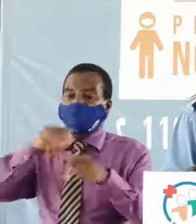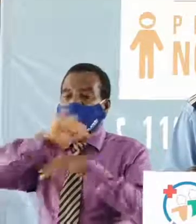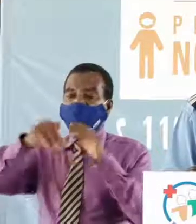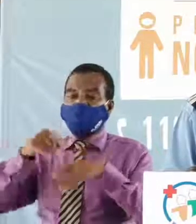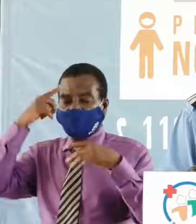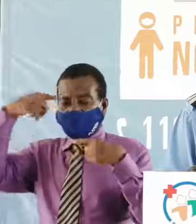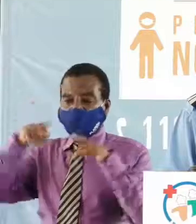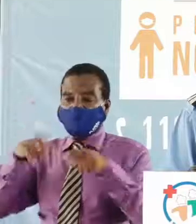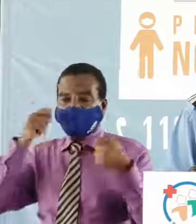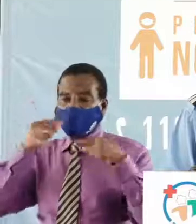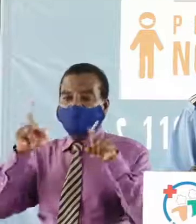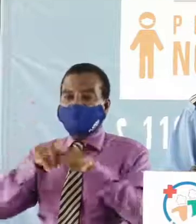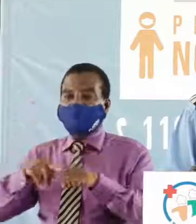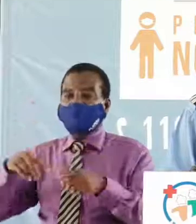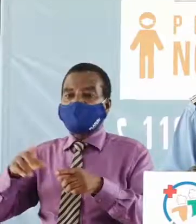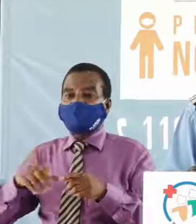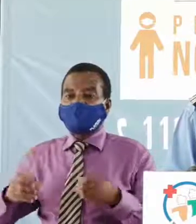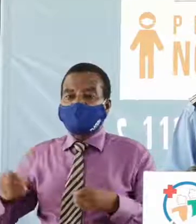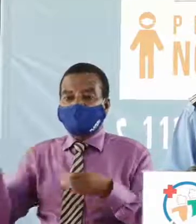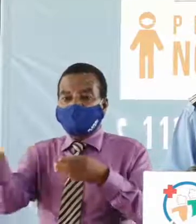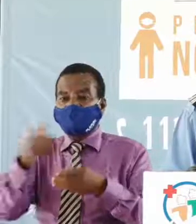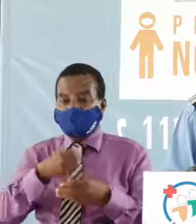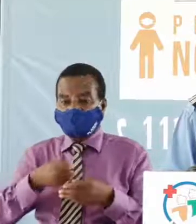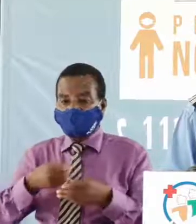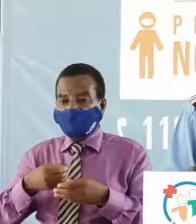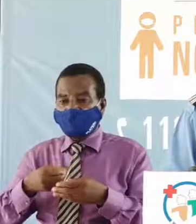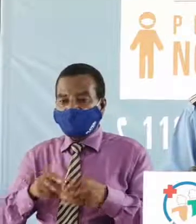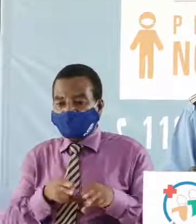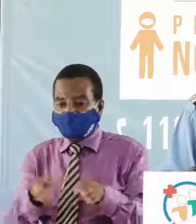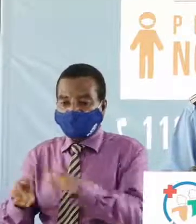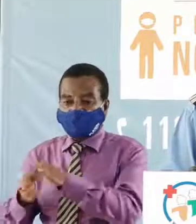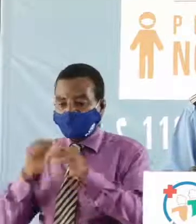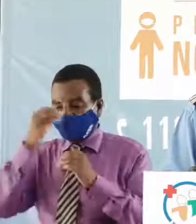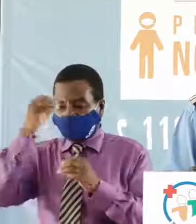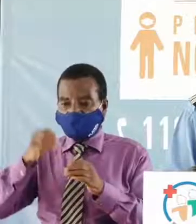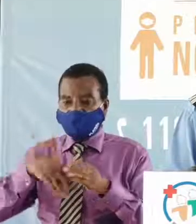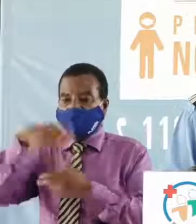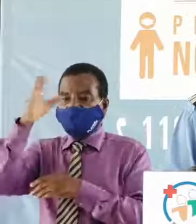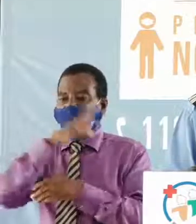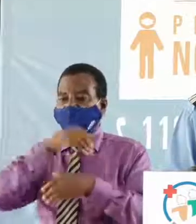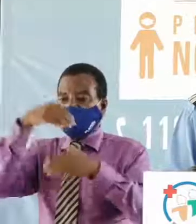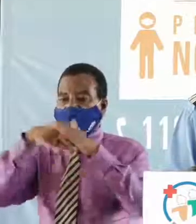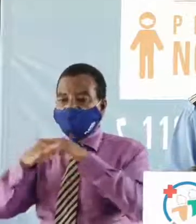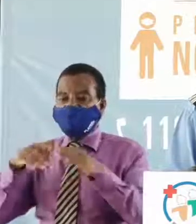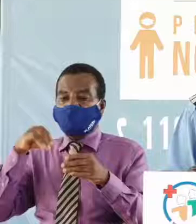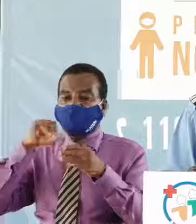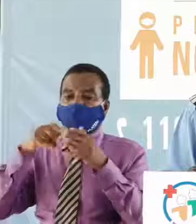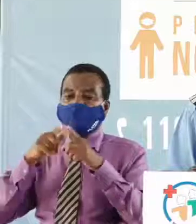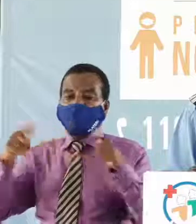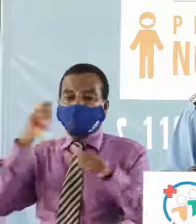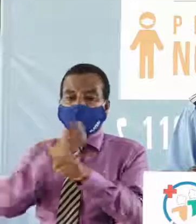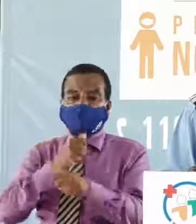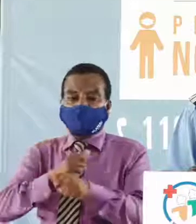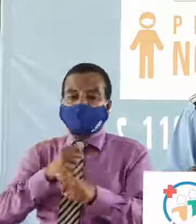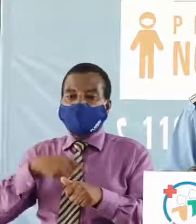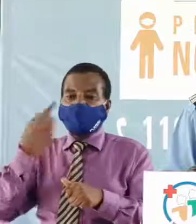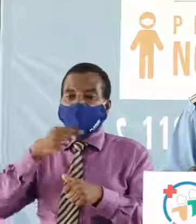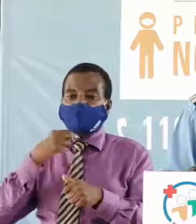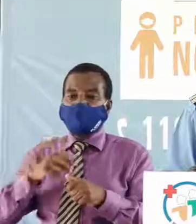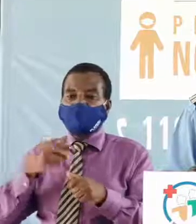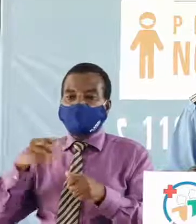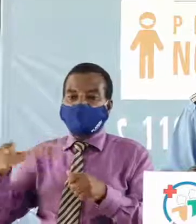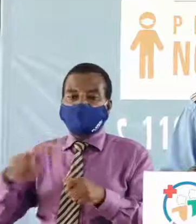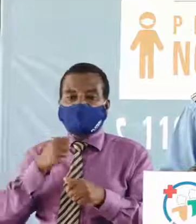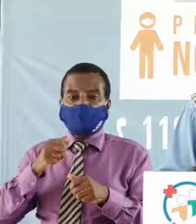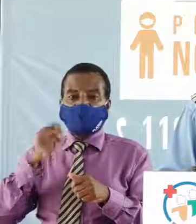sœurs d'emprunter les voies officielles de sortie et d'accès du grand bidjan qui tiennent seulement